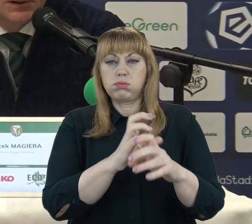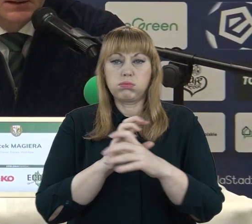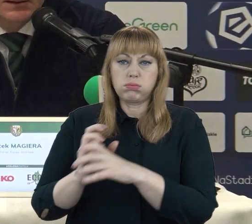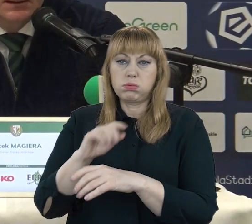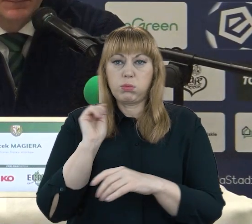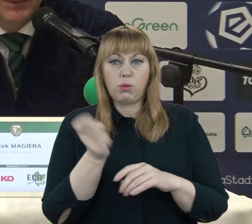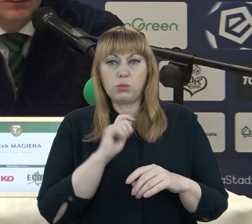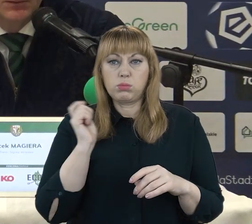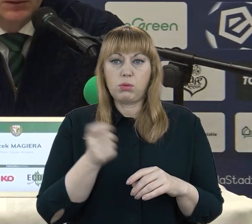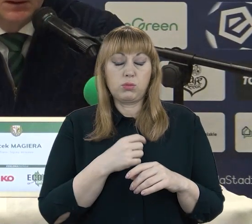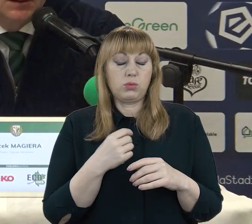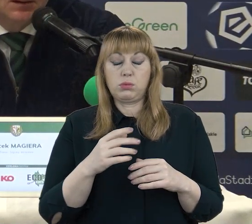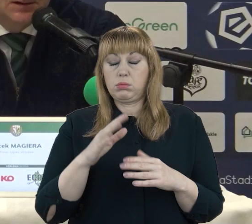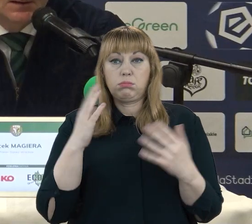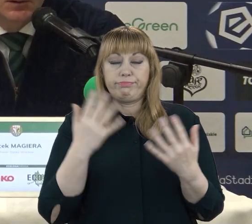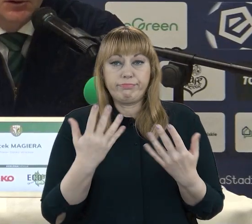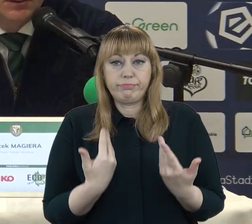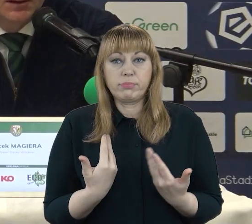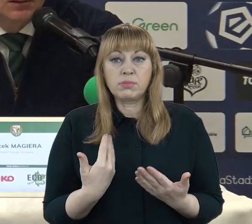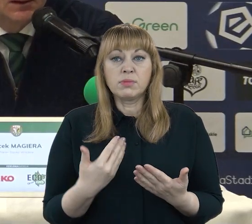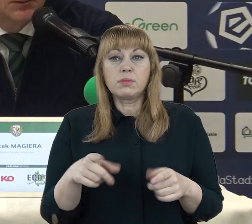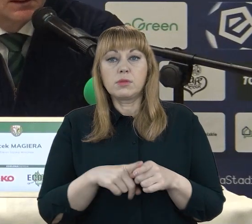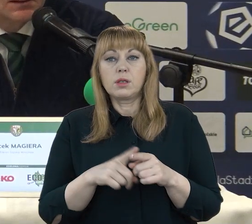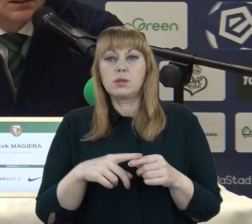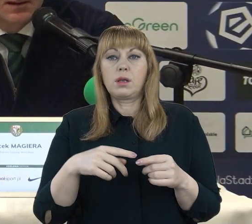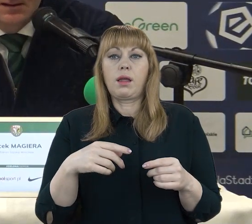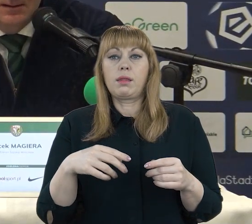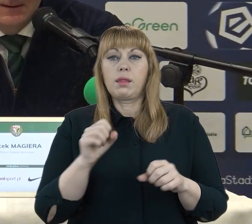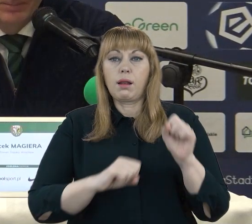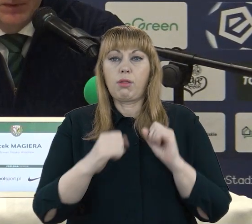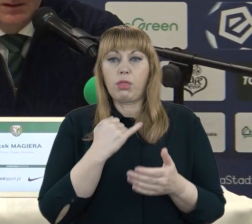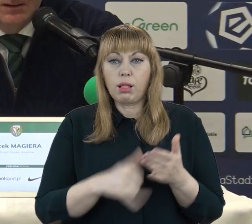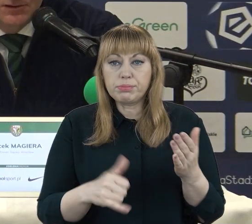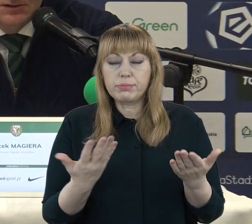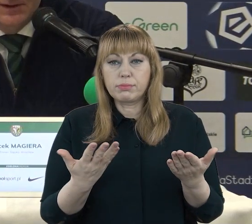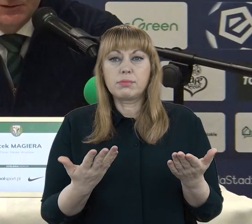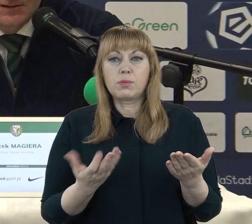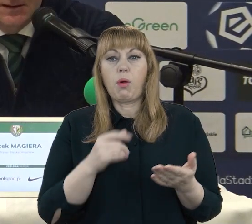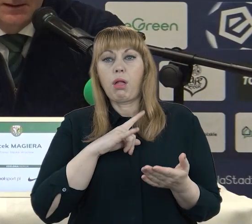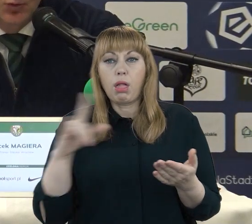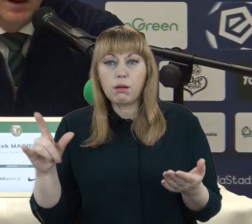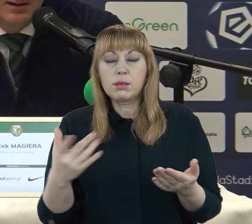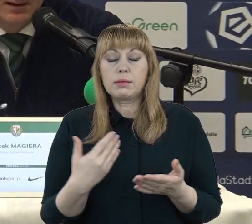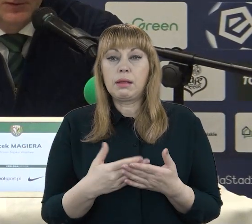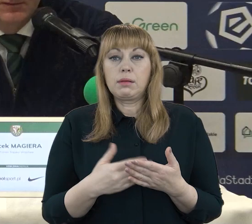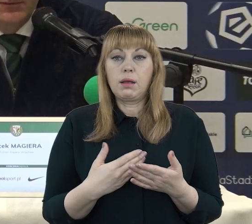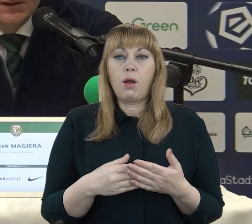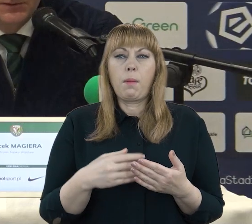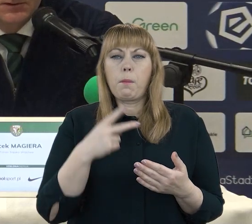czas było często kosztem treningu. Natomiast nie Śląsk, patrząc na numery, tak powiem, w ten sposób,